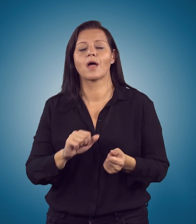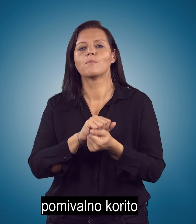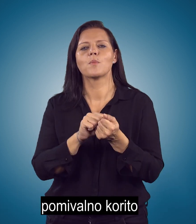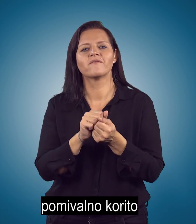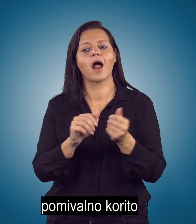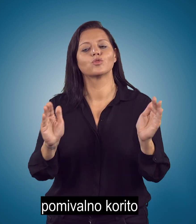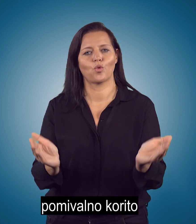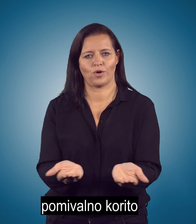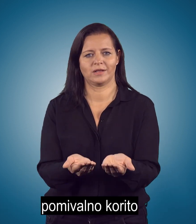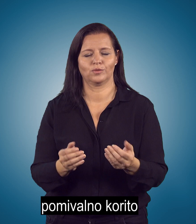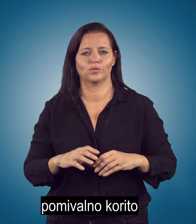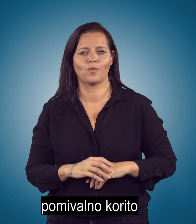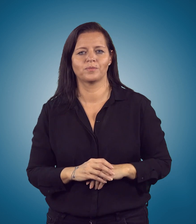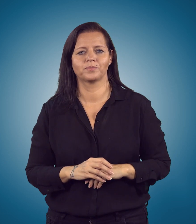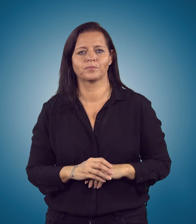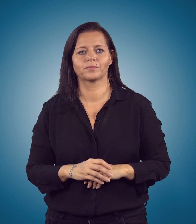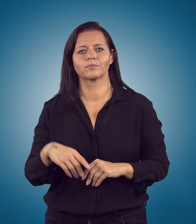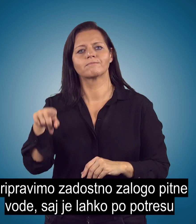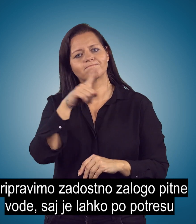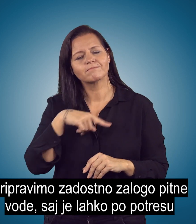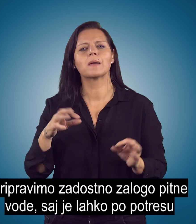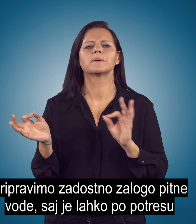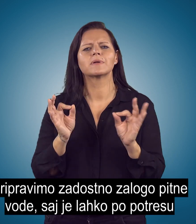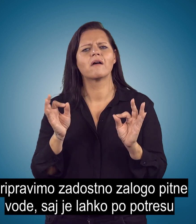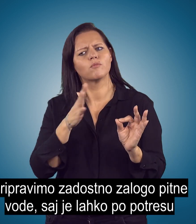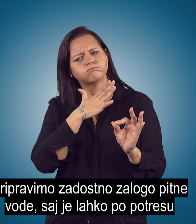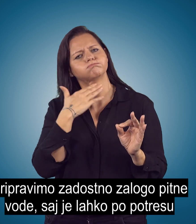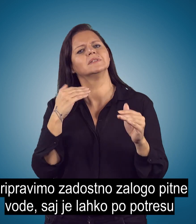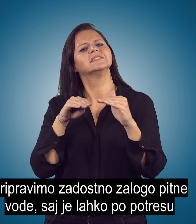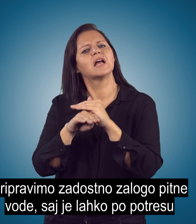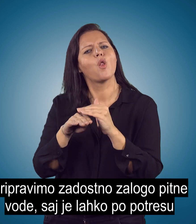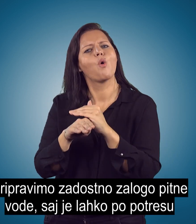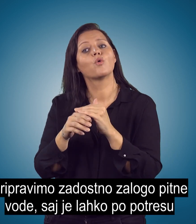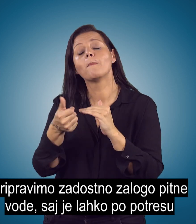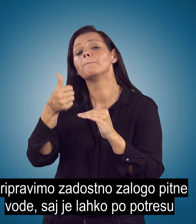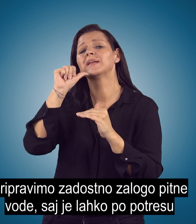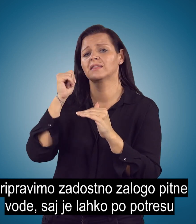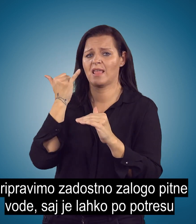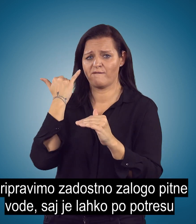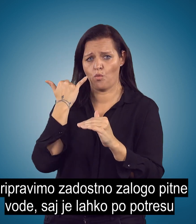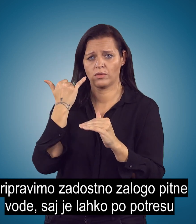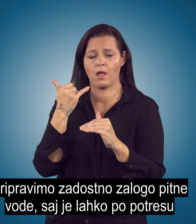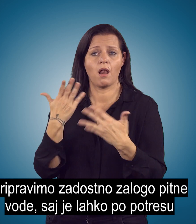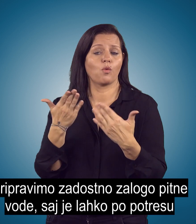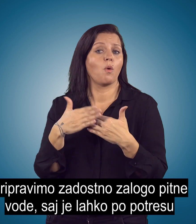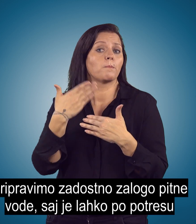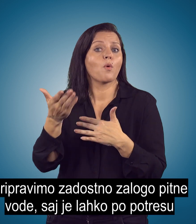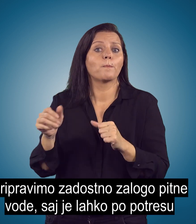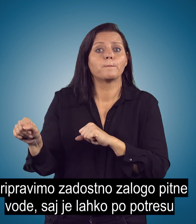Pomivalno kurito Pripravimo zadostno zalogo pitne vode, saj je lahko po potresu